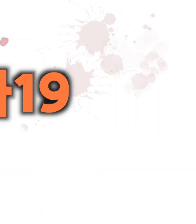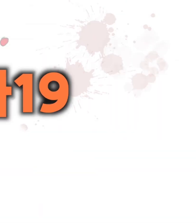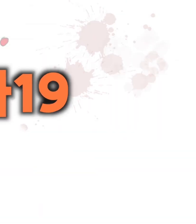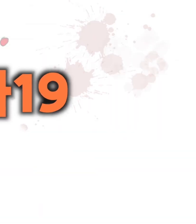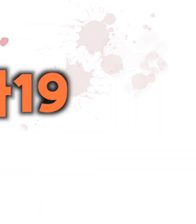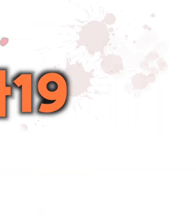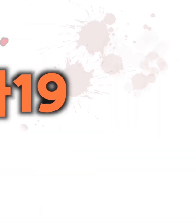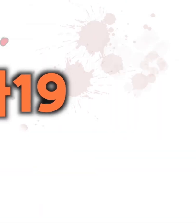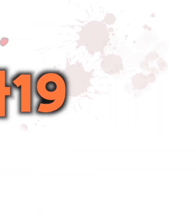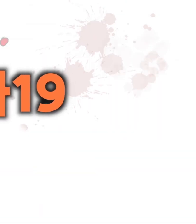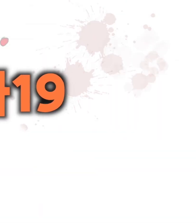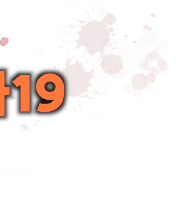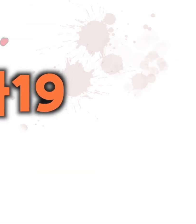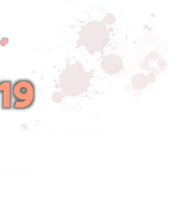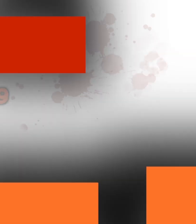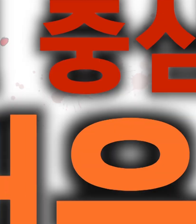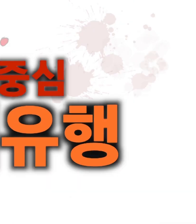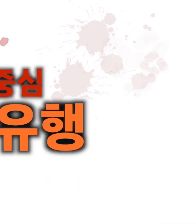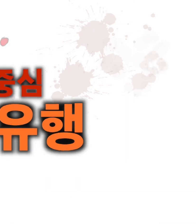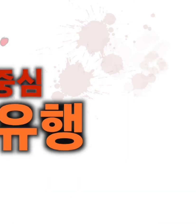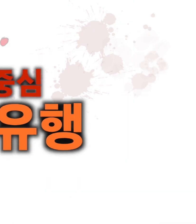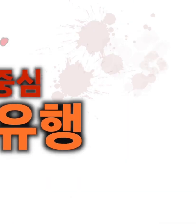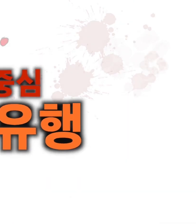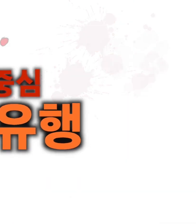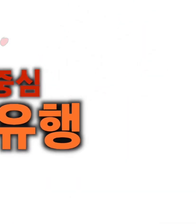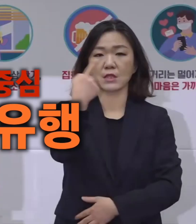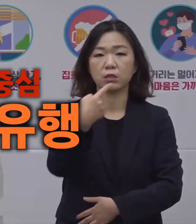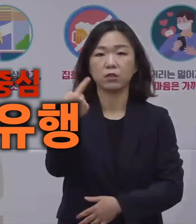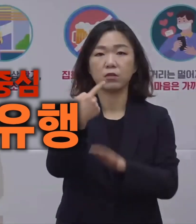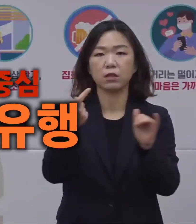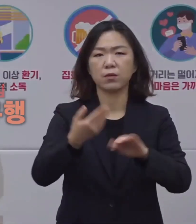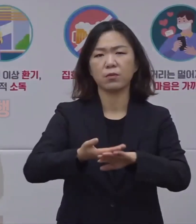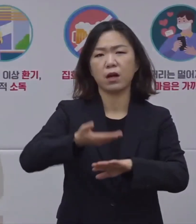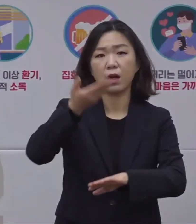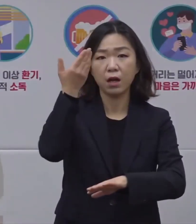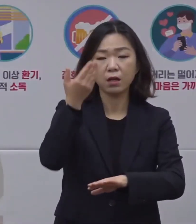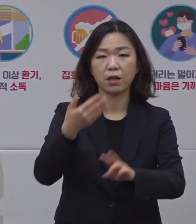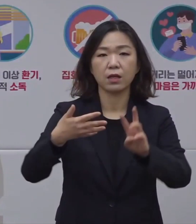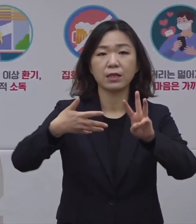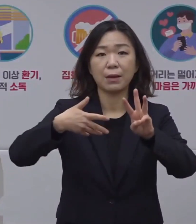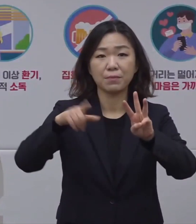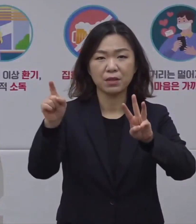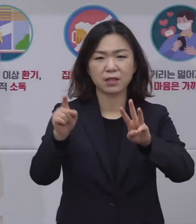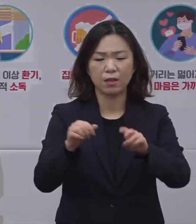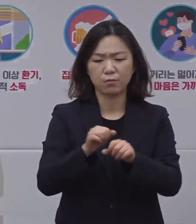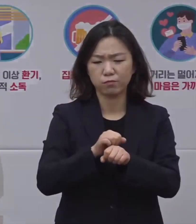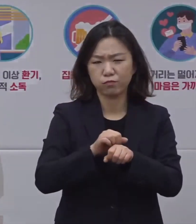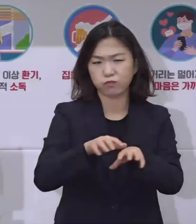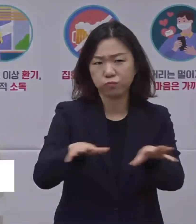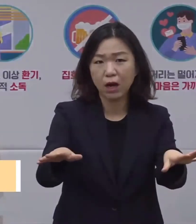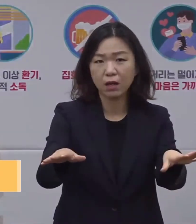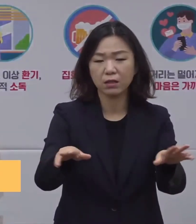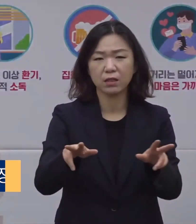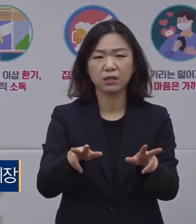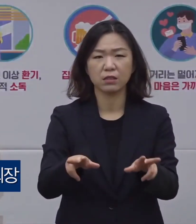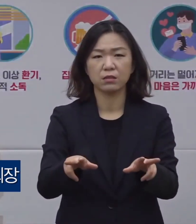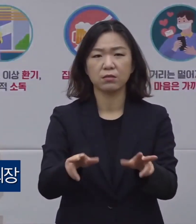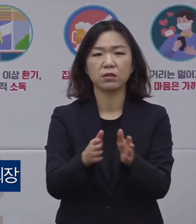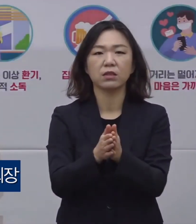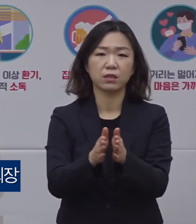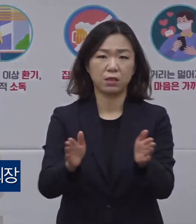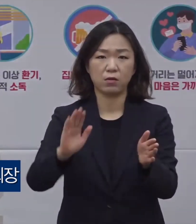신규 확진자가 1천 명을 넘어서는 등 3차 대유행으로 본격